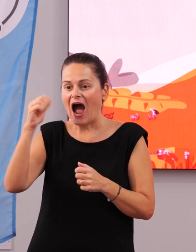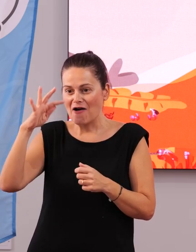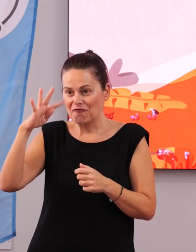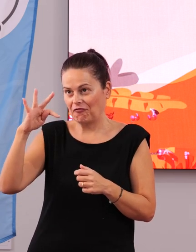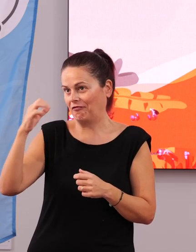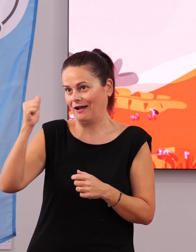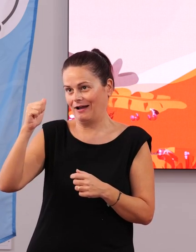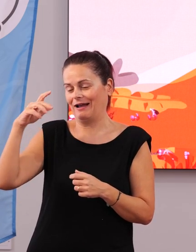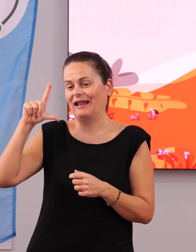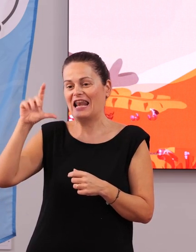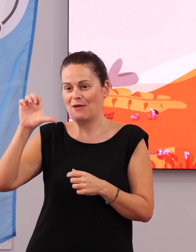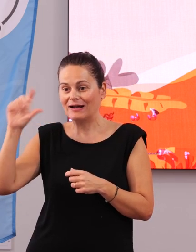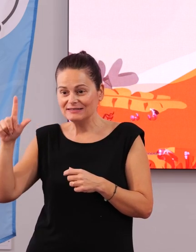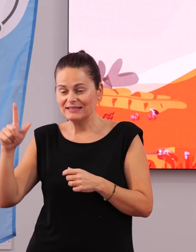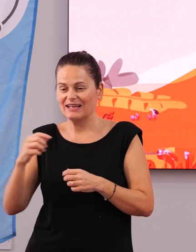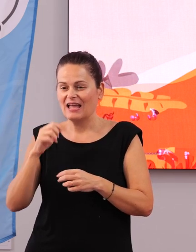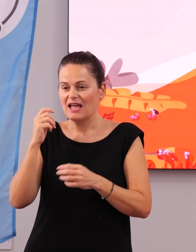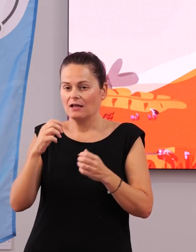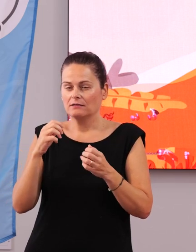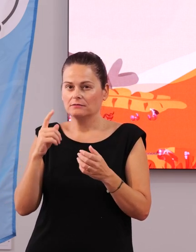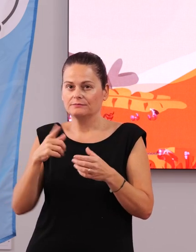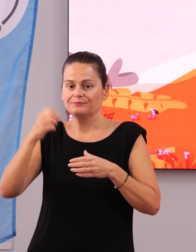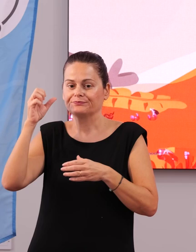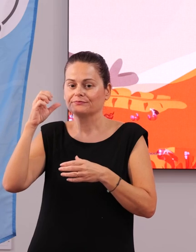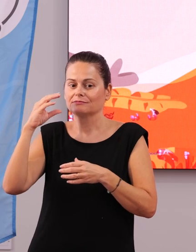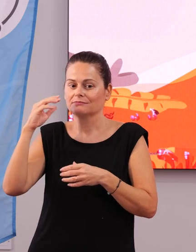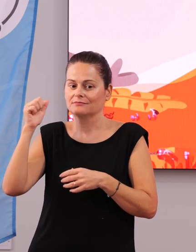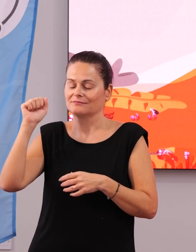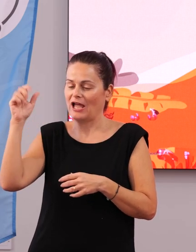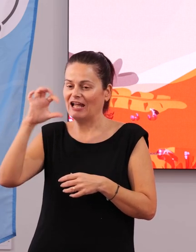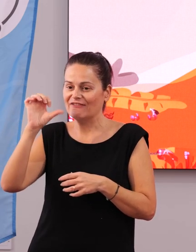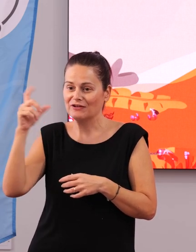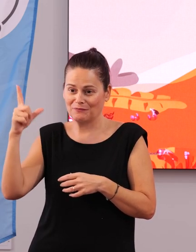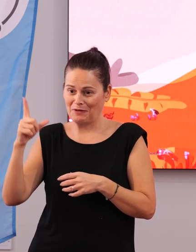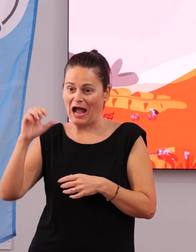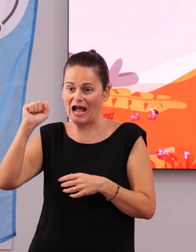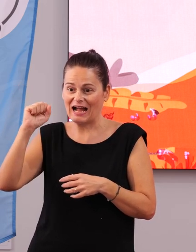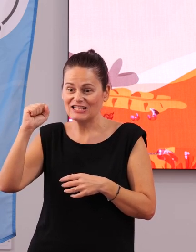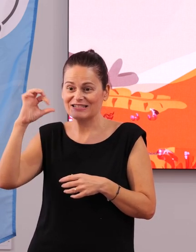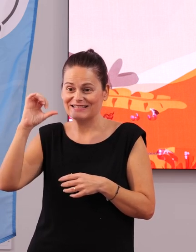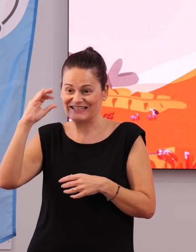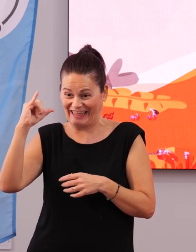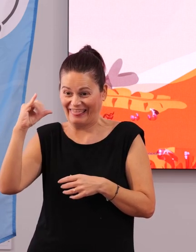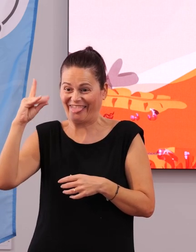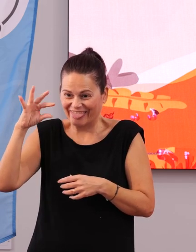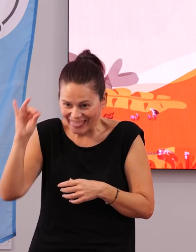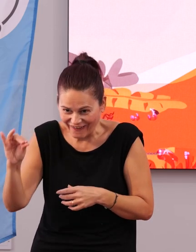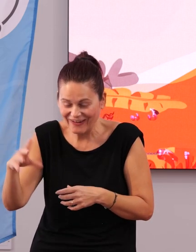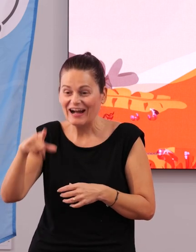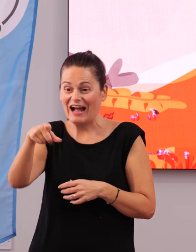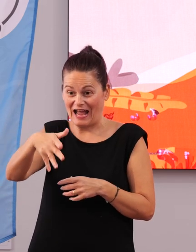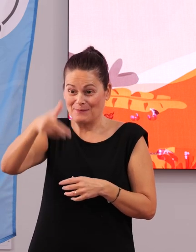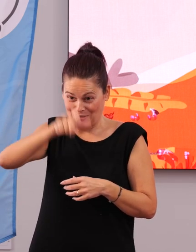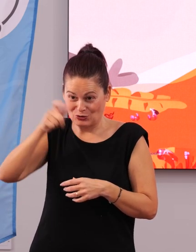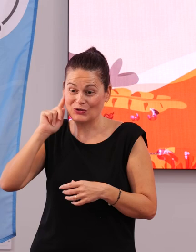Asociación de Esclerosis Múltiple de Cartagena y su Comarca, Alcer Sureste, Afibrocar, Asorcar,